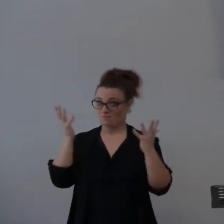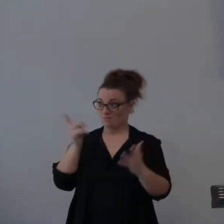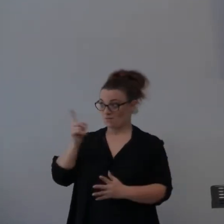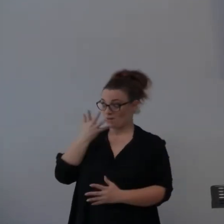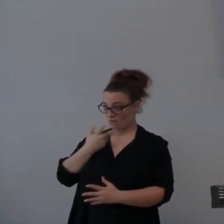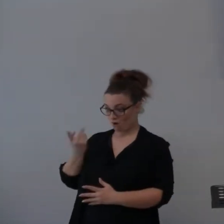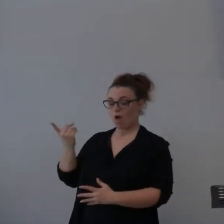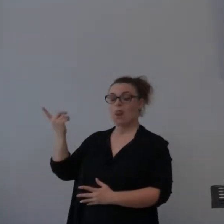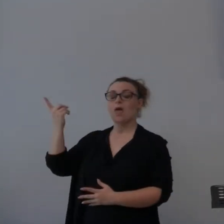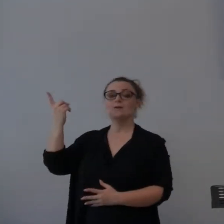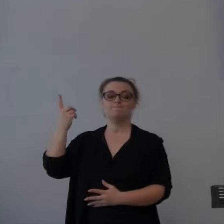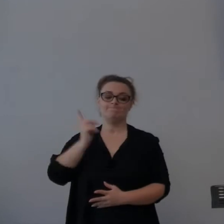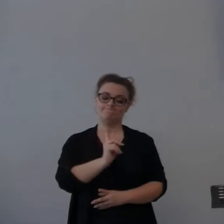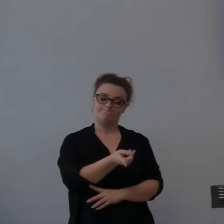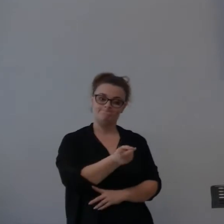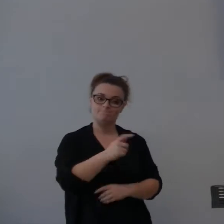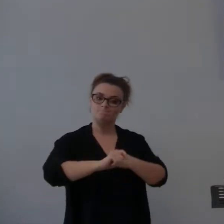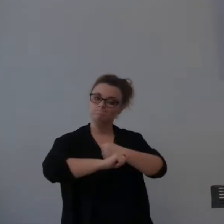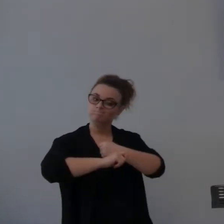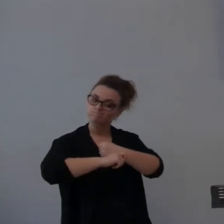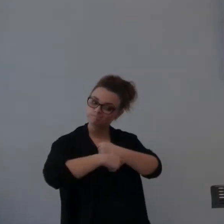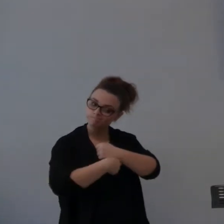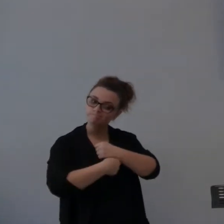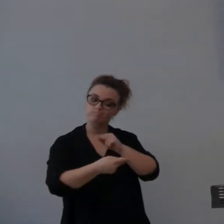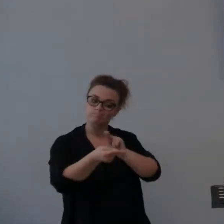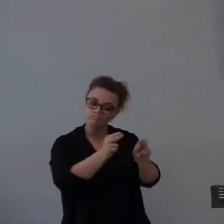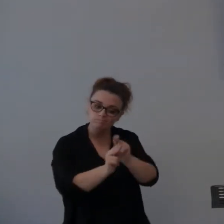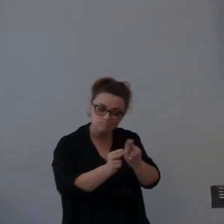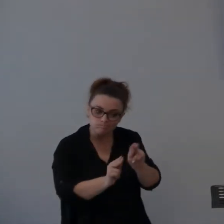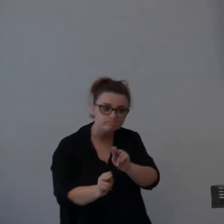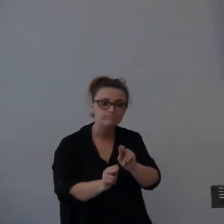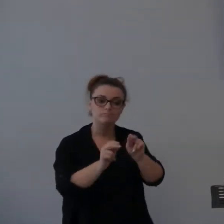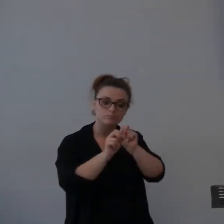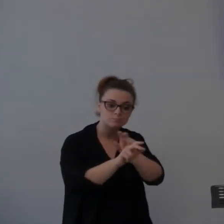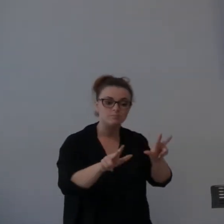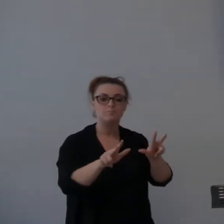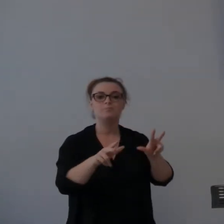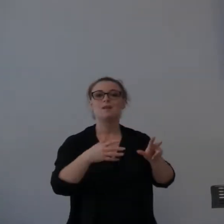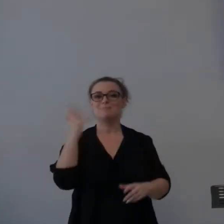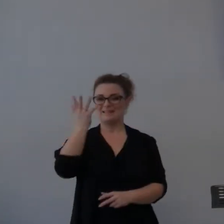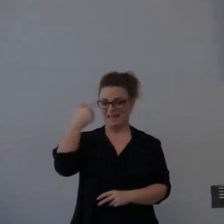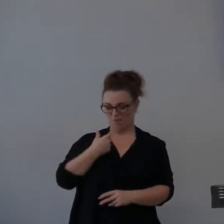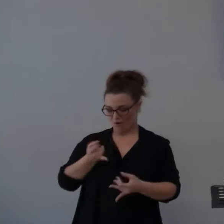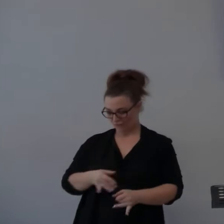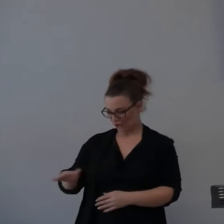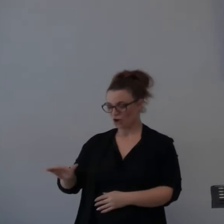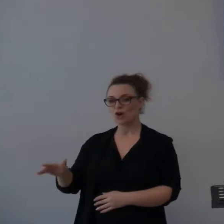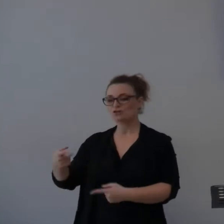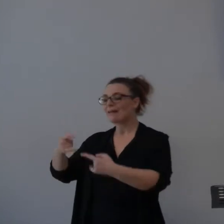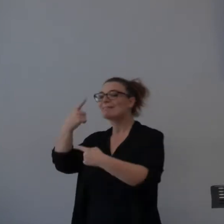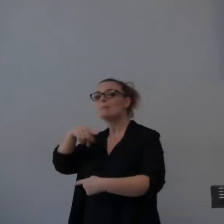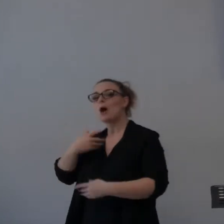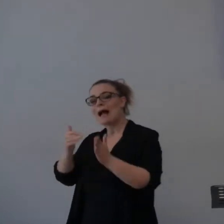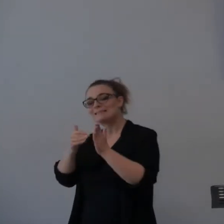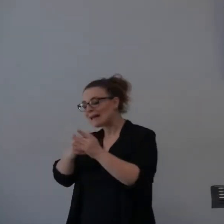come quando il mio figlio sbaglia, Giosuè, c'è l'angolino del... adesso lo chiamiamo lo stand-by, la punizione,